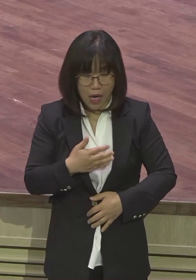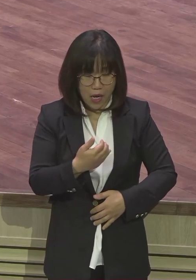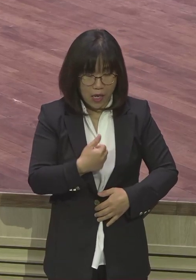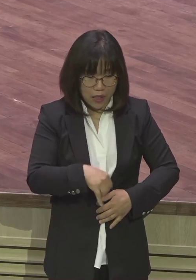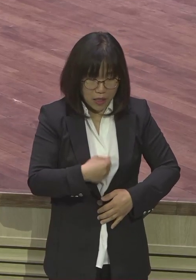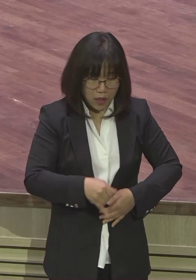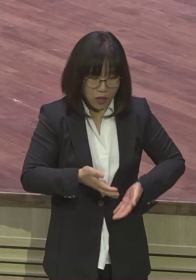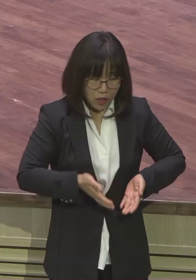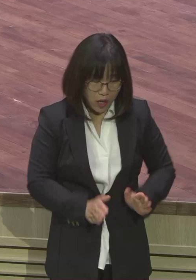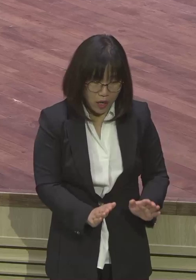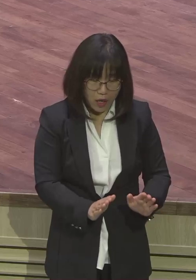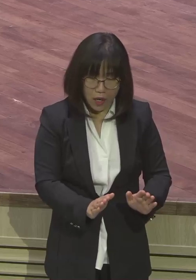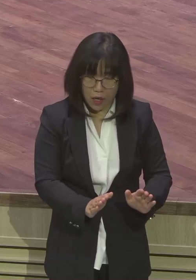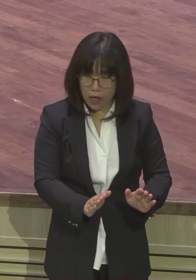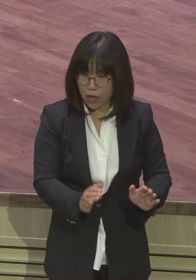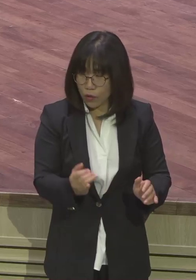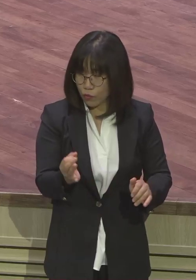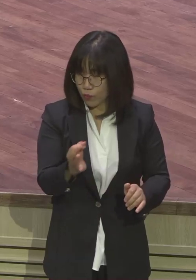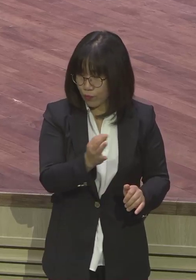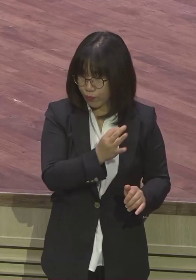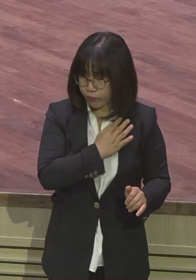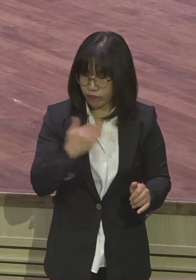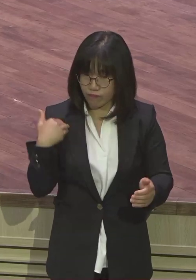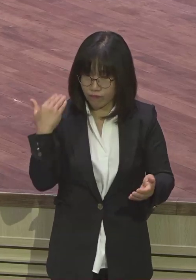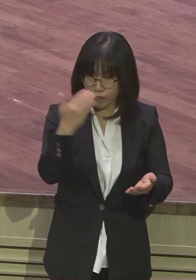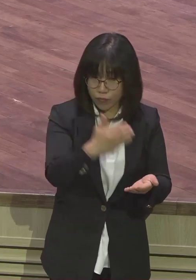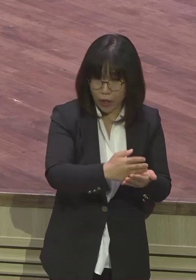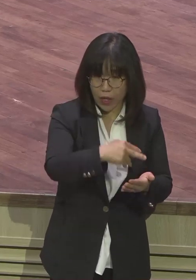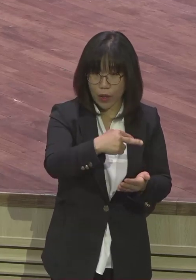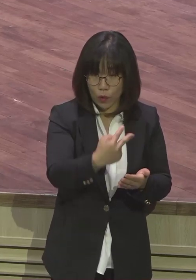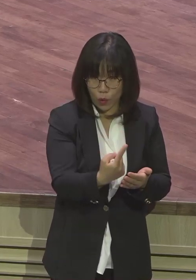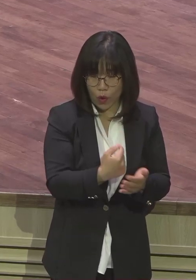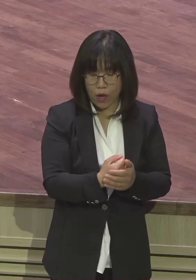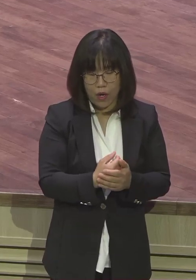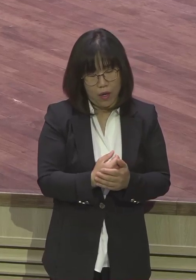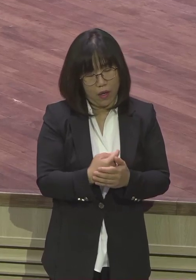축축했어도 불구하고 이 야곱의 마음은 늘 편안하지는 않았어요.